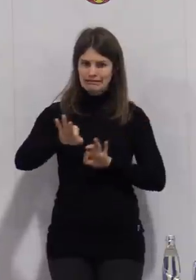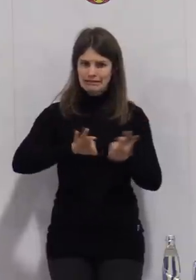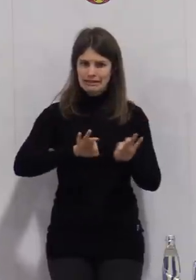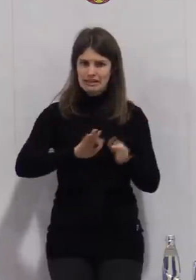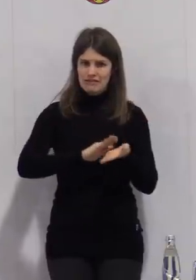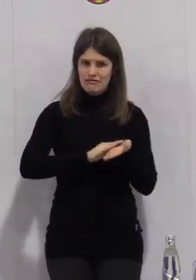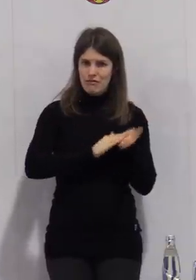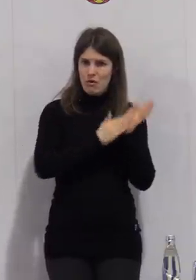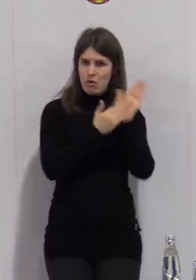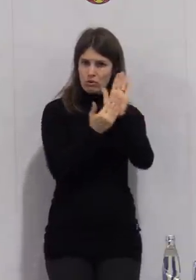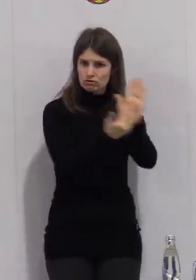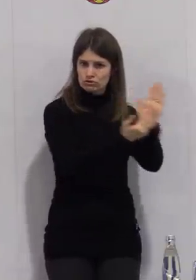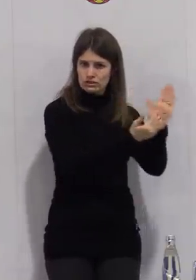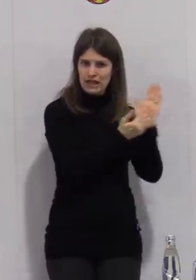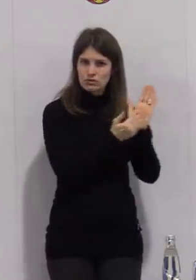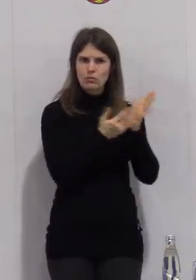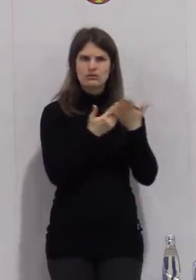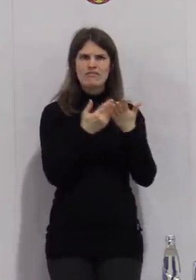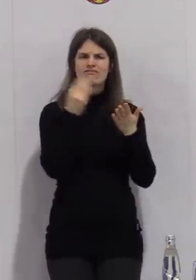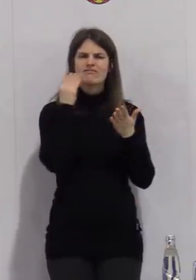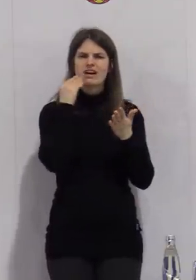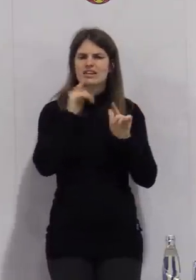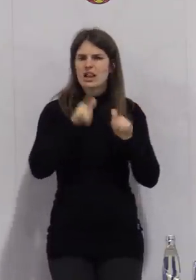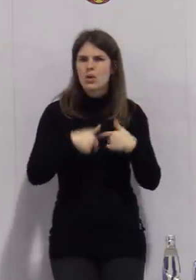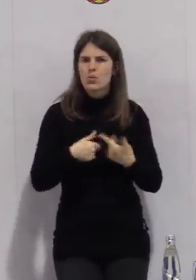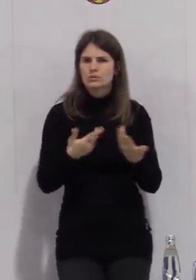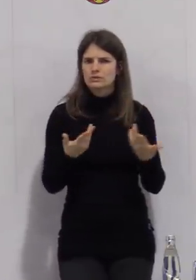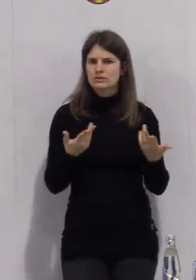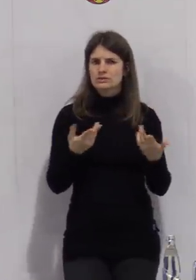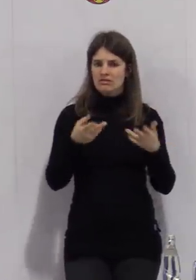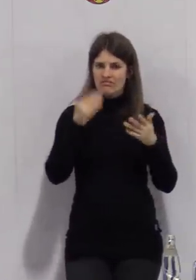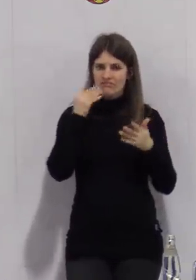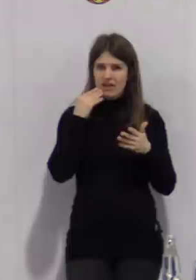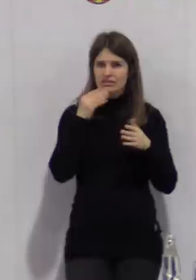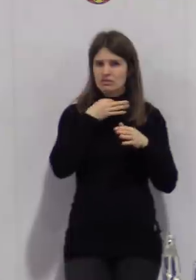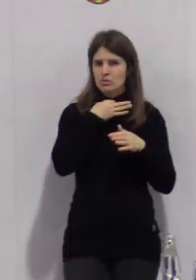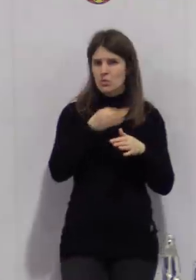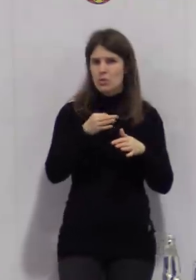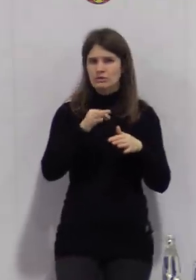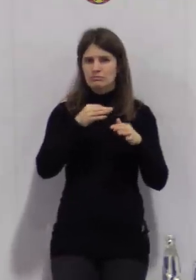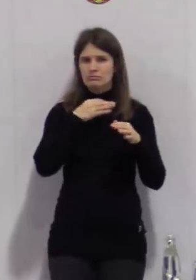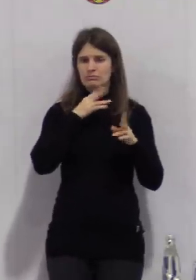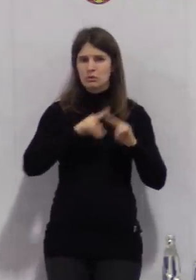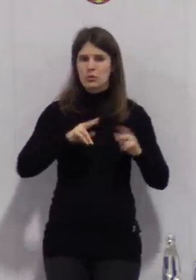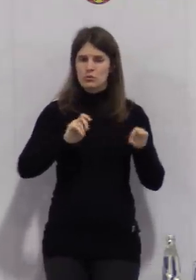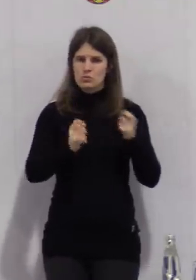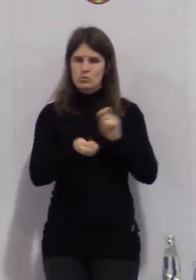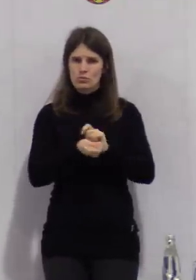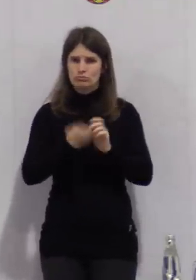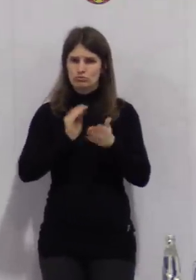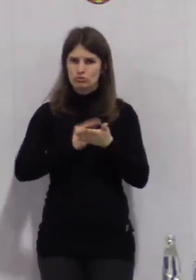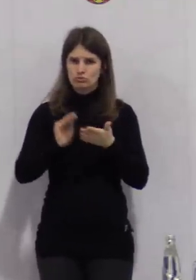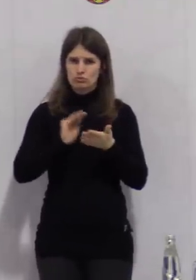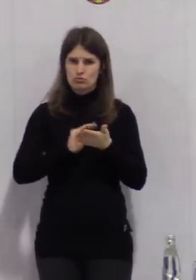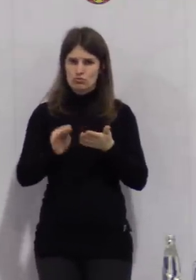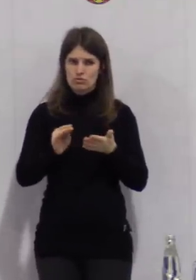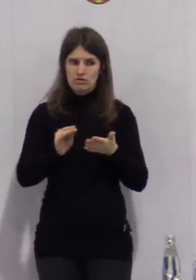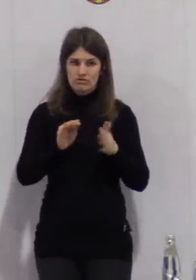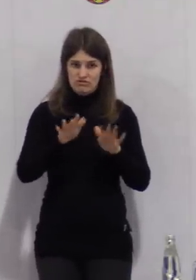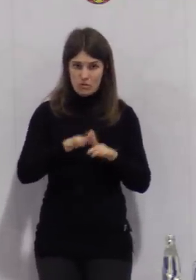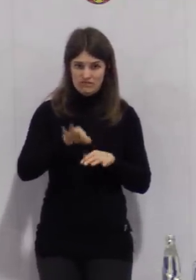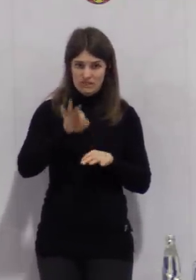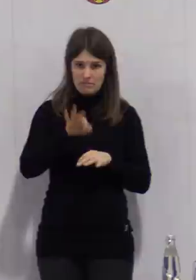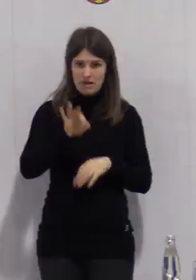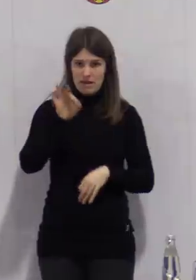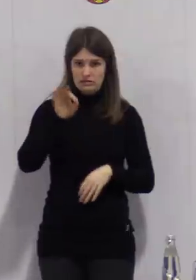in Kraft stehen? Also wann können die Schüler wieder abseits der Notbetreuung und des Wechselunterrichts der 65-Tasse da in den Unterricht